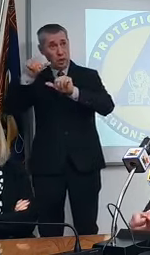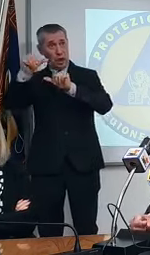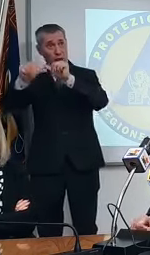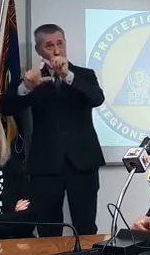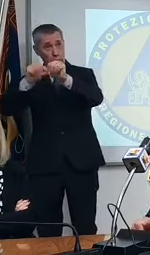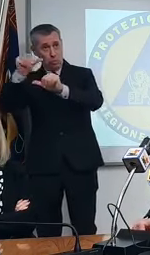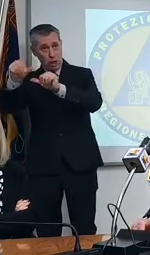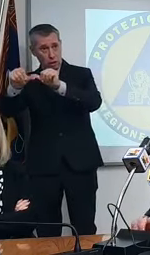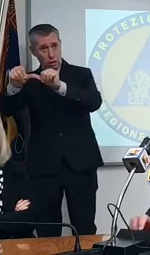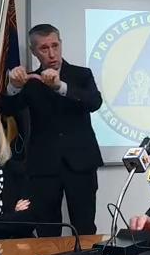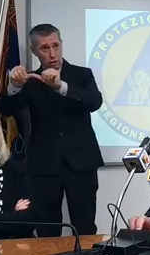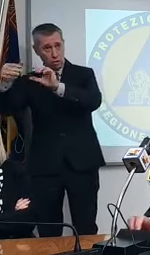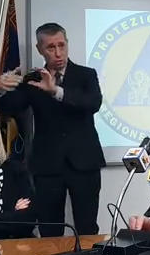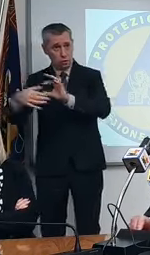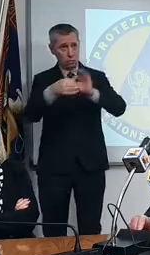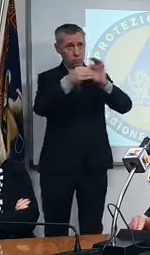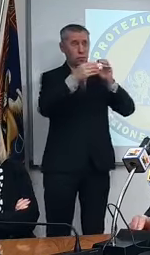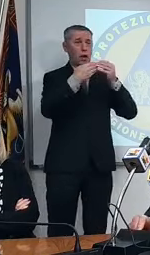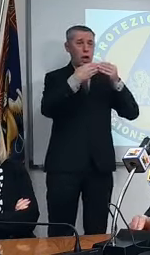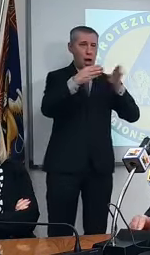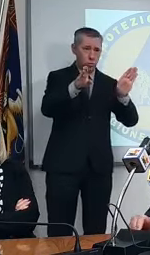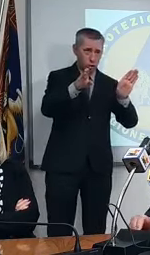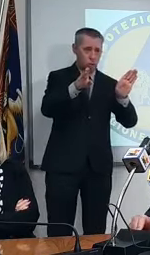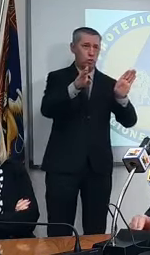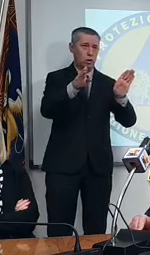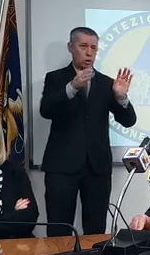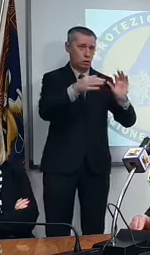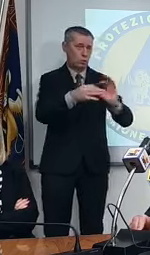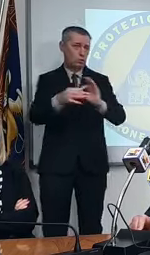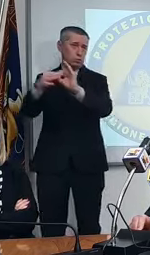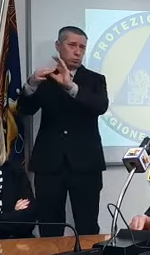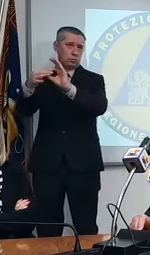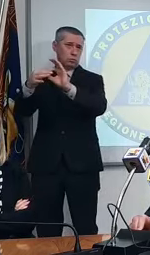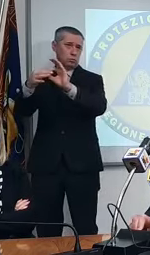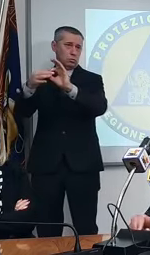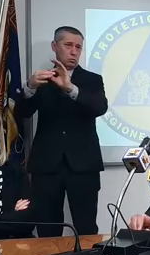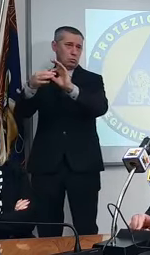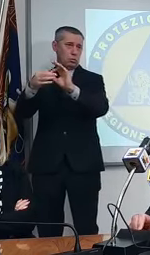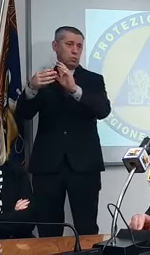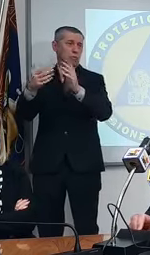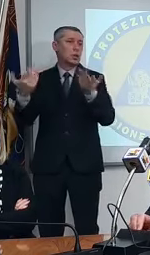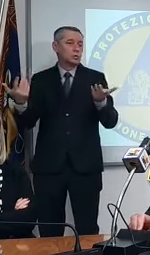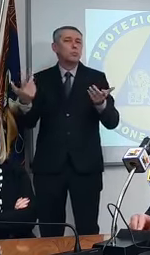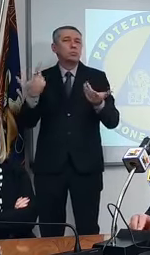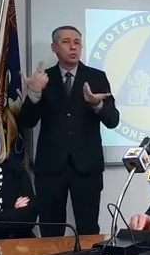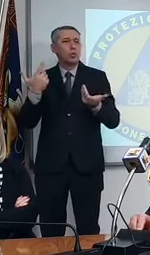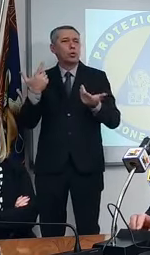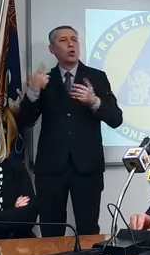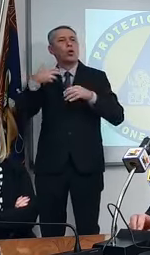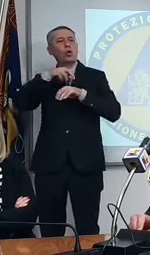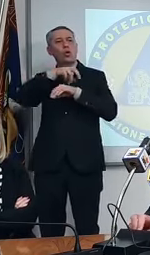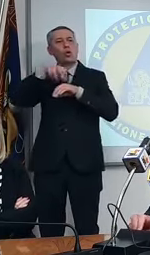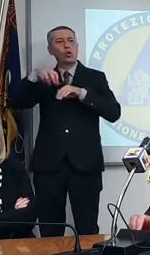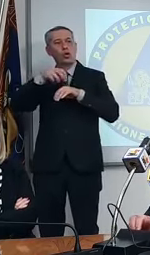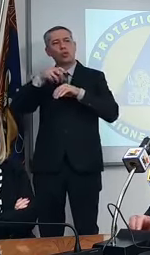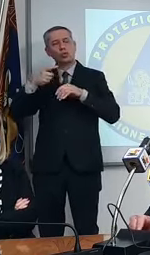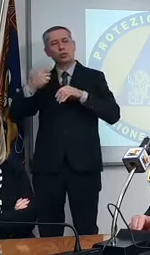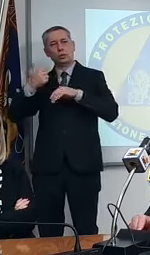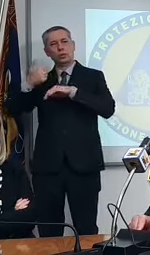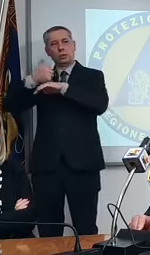in sintesi quindi non è una novità solo della politica lo ha scritto anche il Consiglio dei Ministri nella sua legge